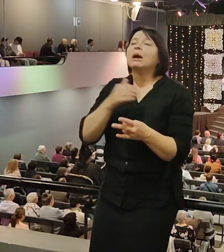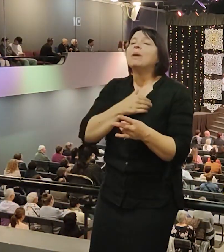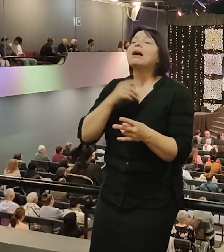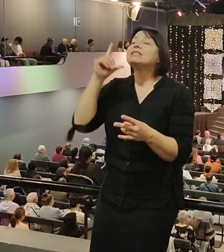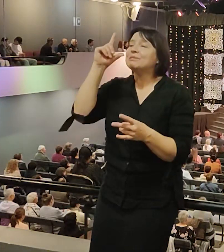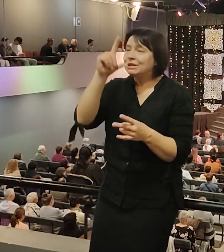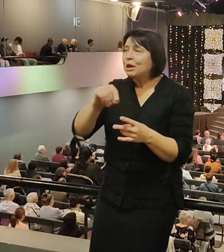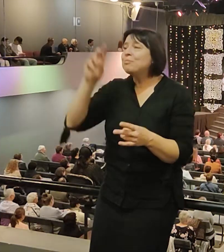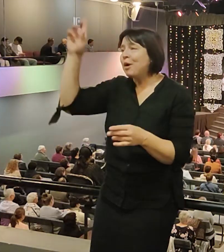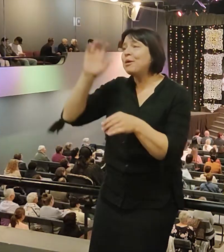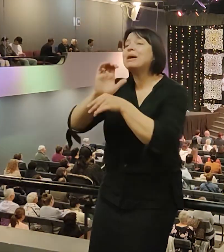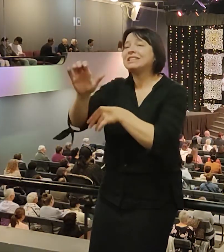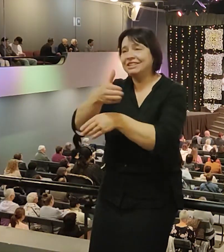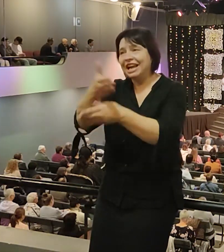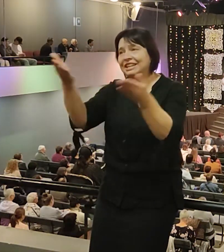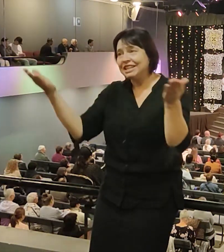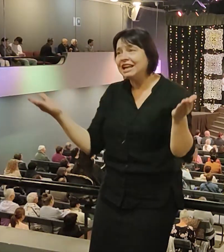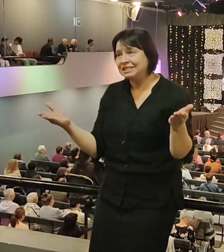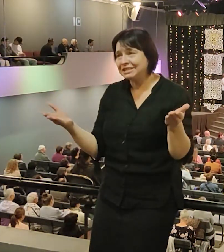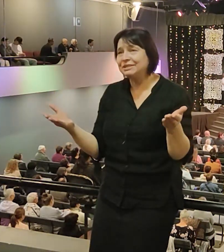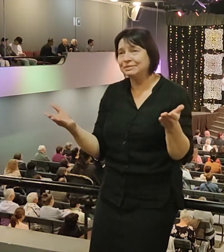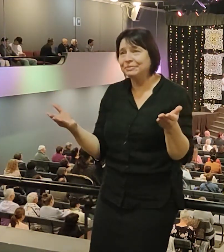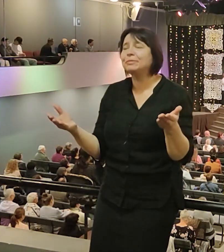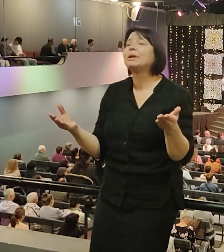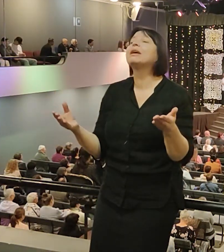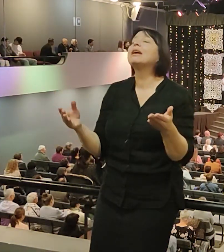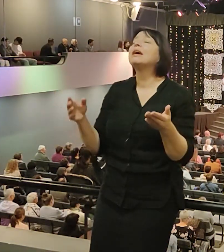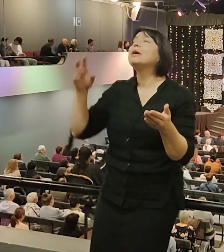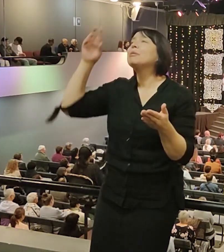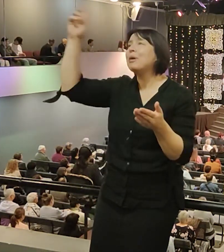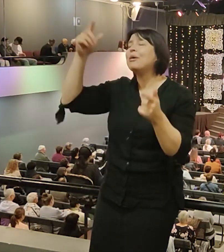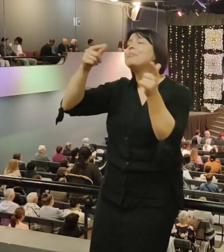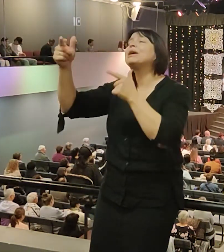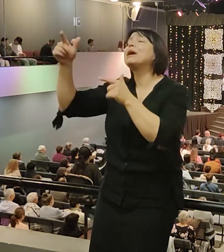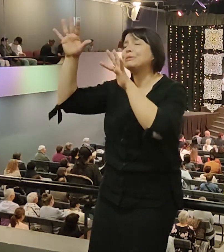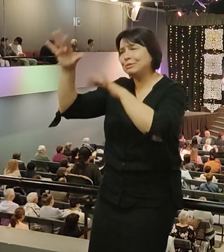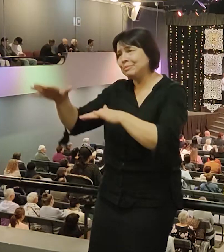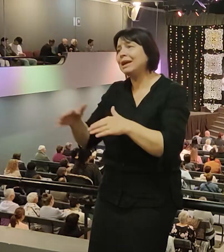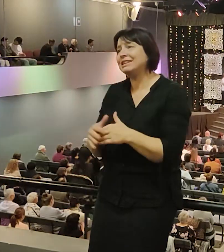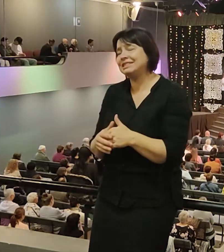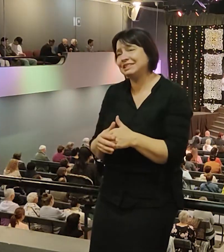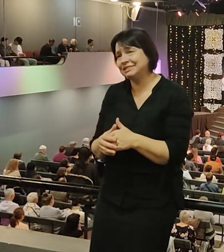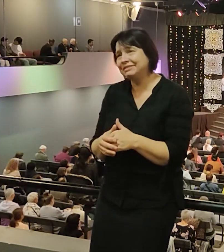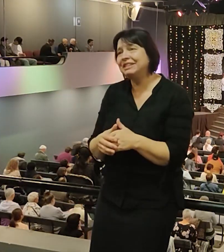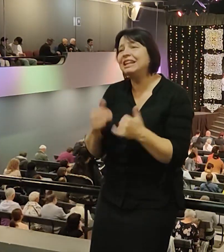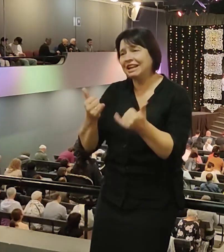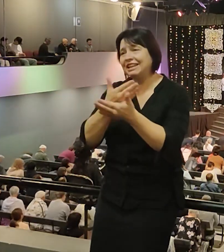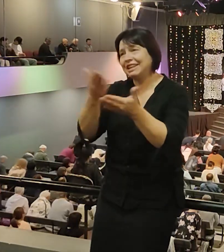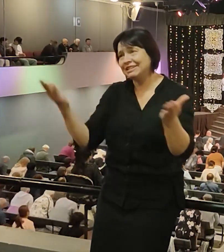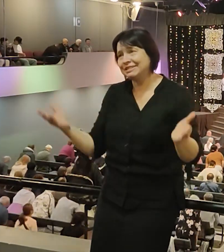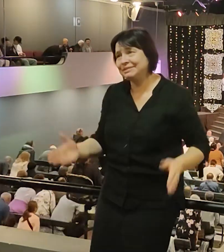посылает заранее, чтобы мы пошли, приготовили место. Не только ученики, мы тоже. Аминь. Если вы можете, встаньте, пожалуйста.